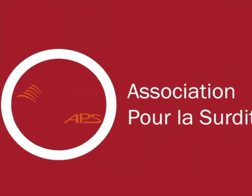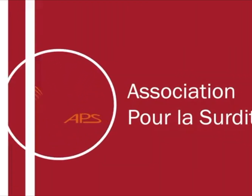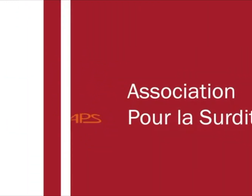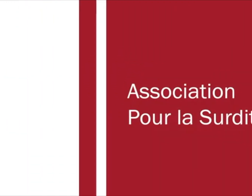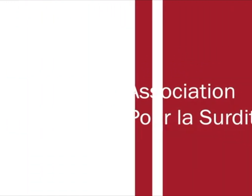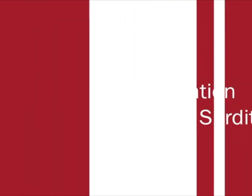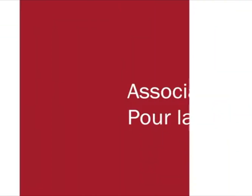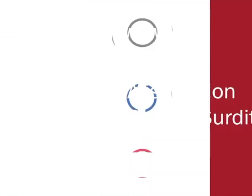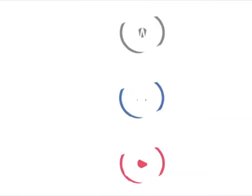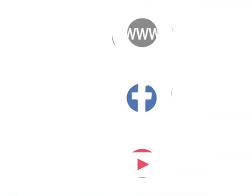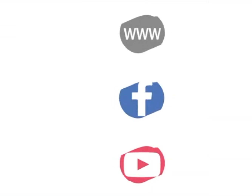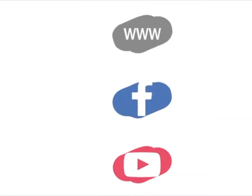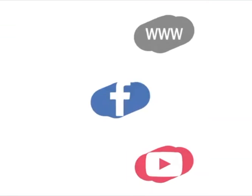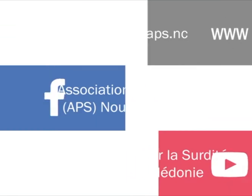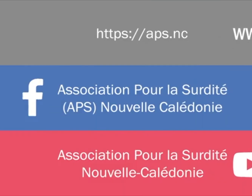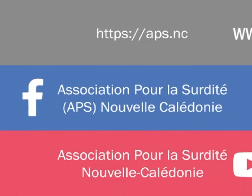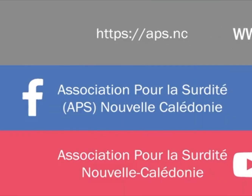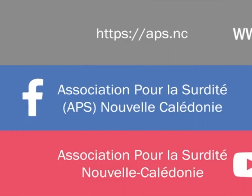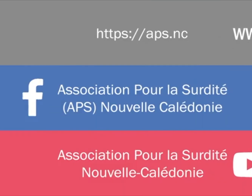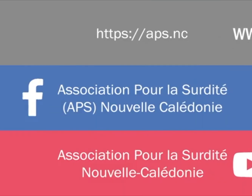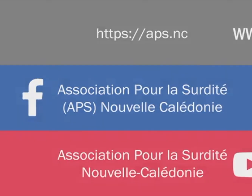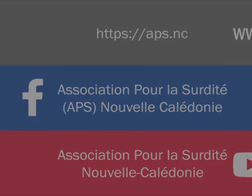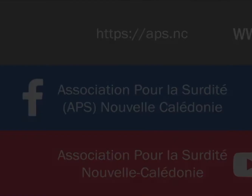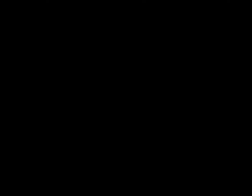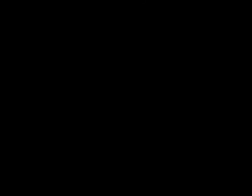-Canada Sous-titrage-Canada